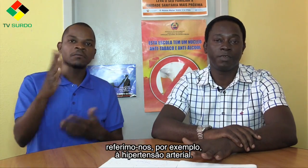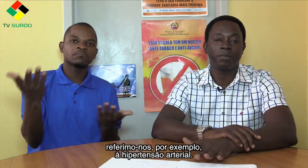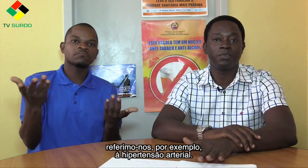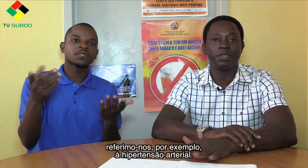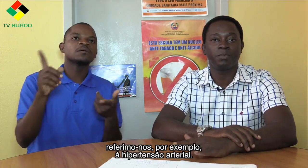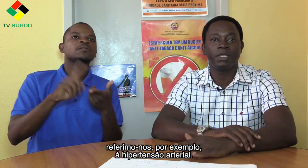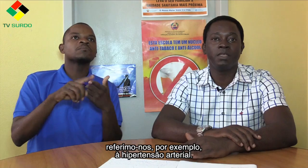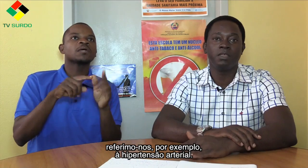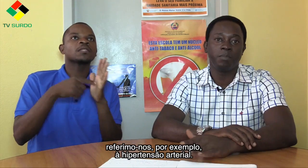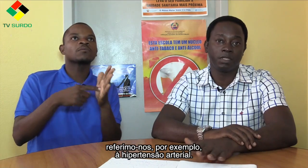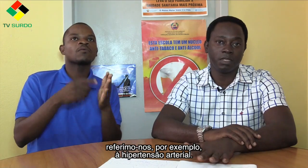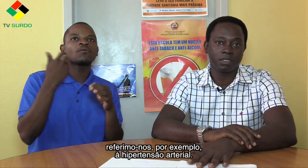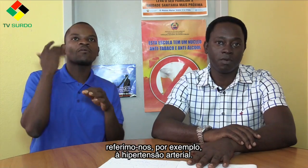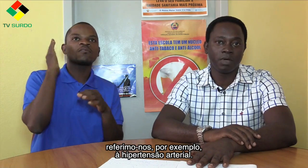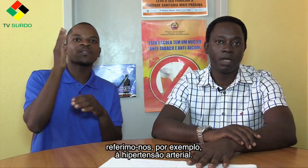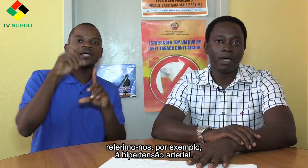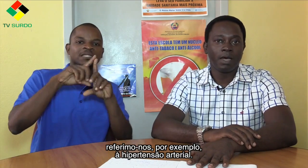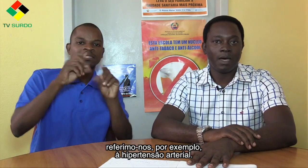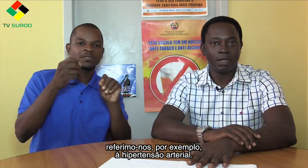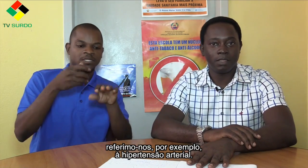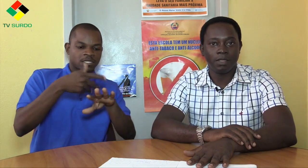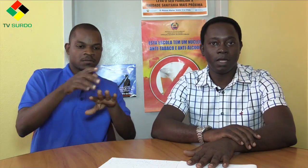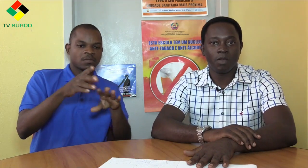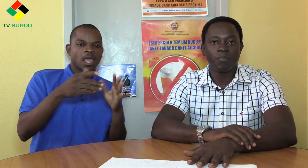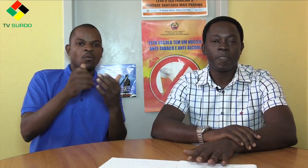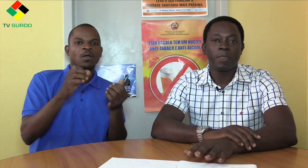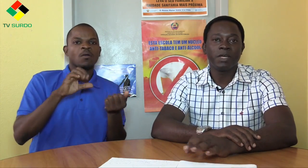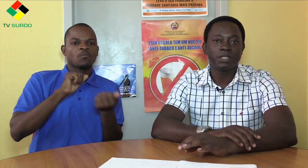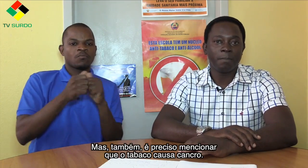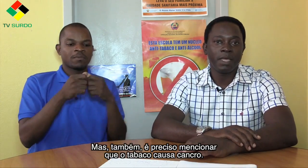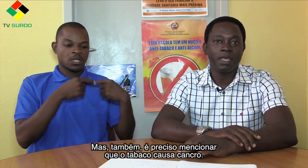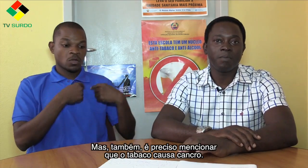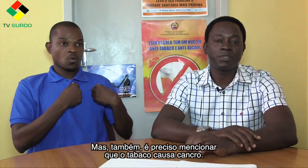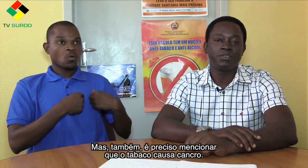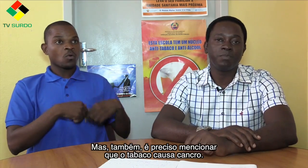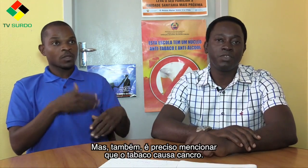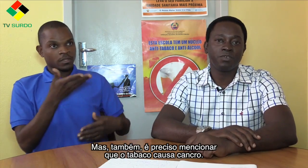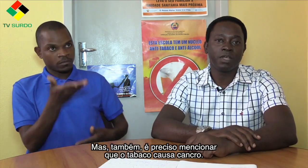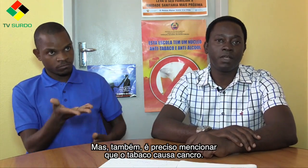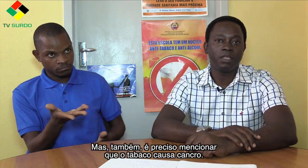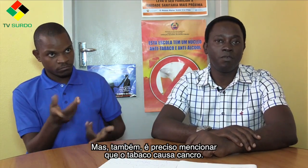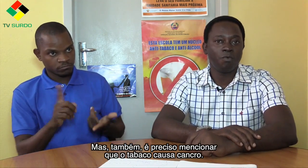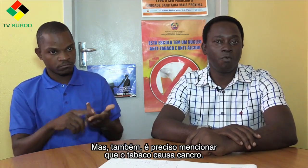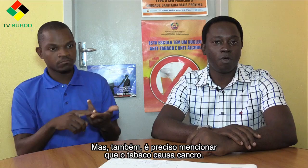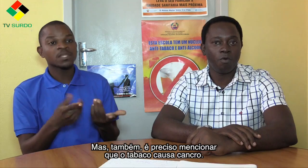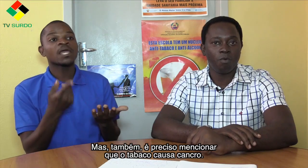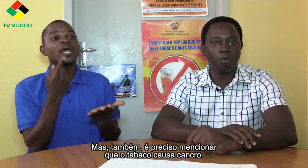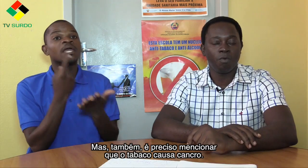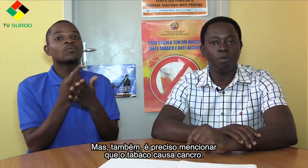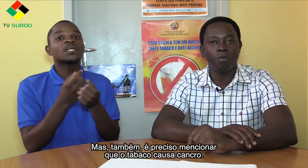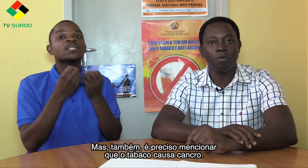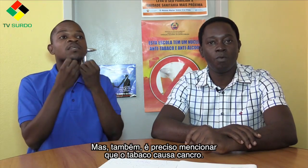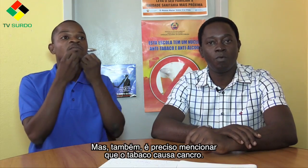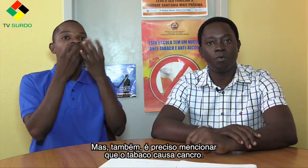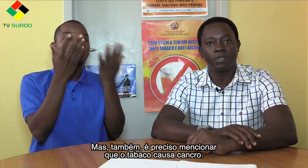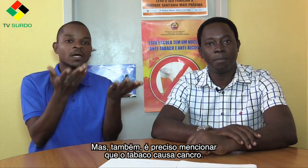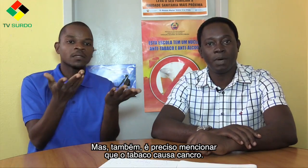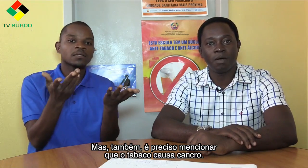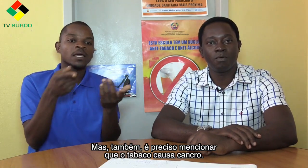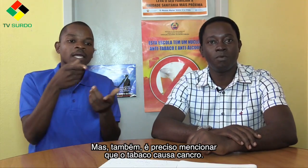falar, por exemplo, da hipertensão arterial. Mas também é preciso mencionar que o tabaco